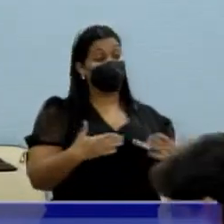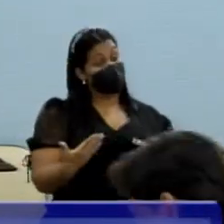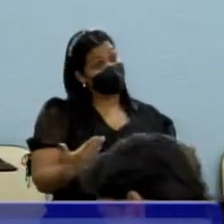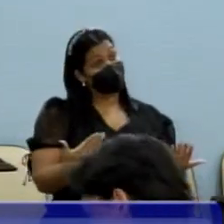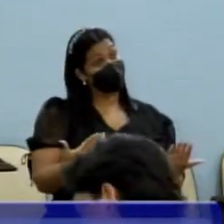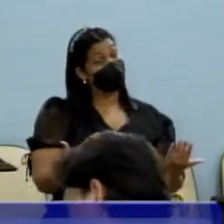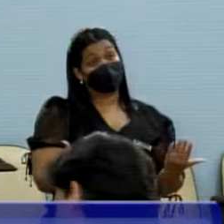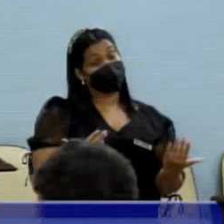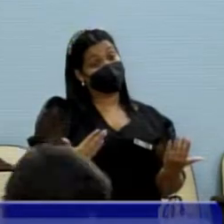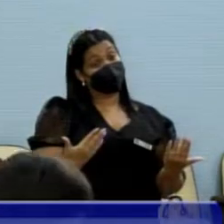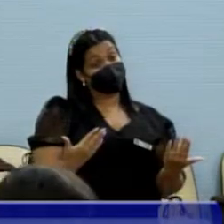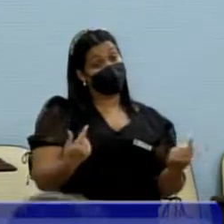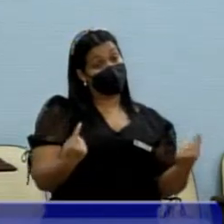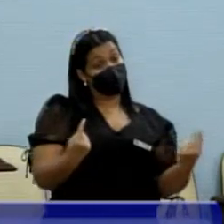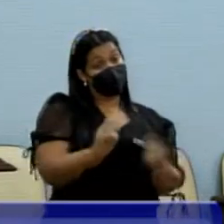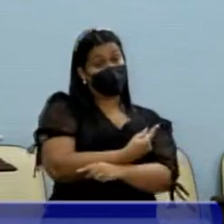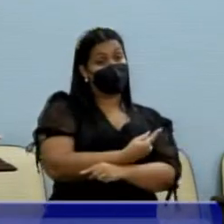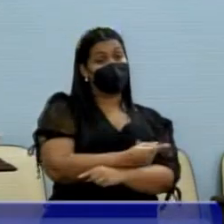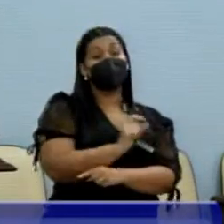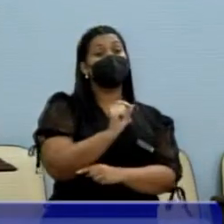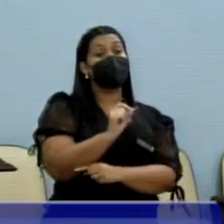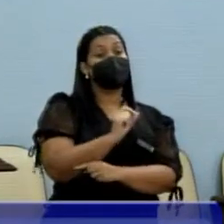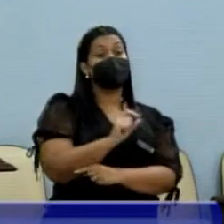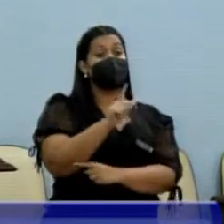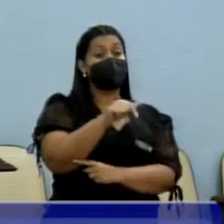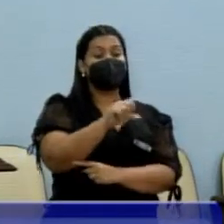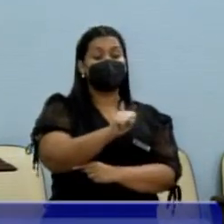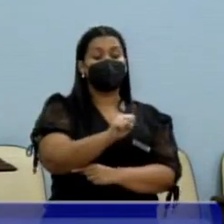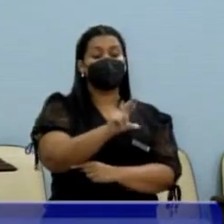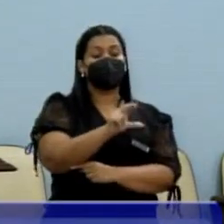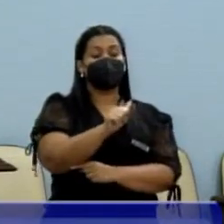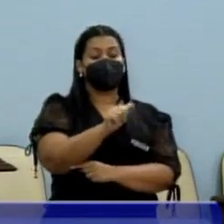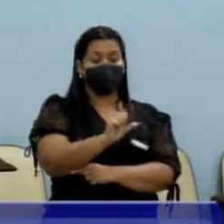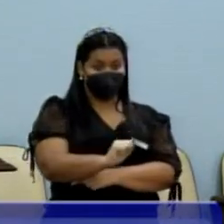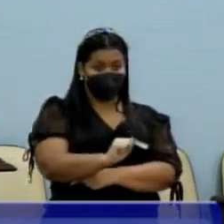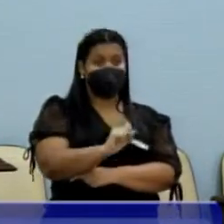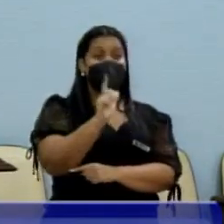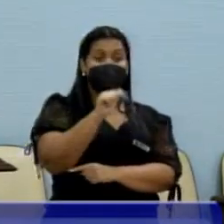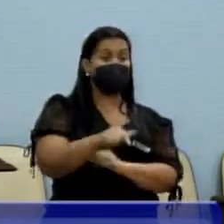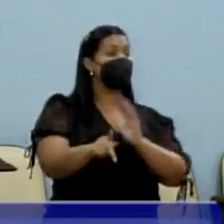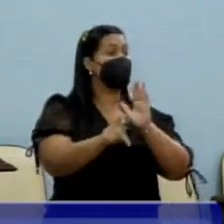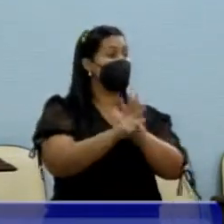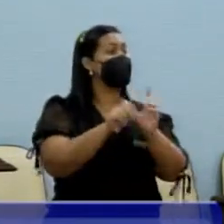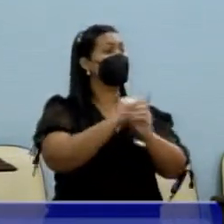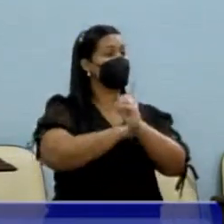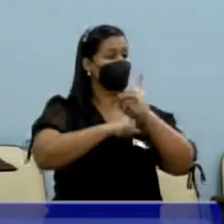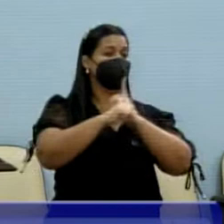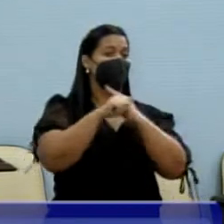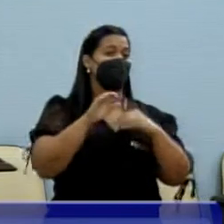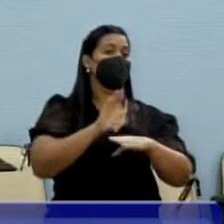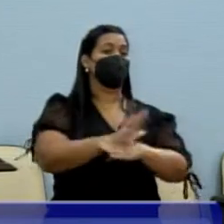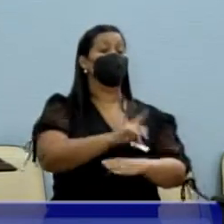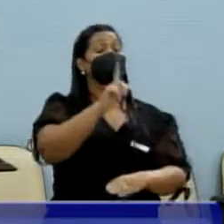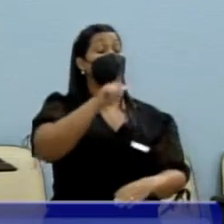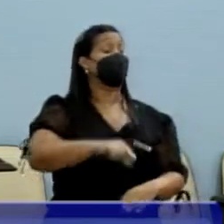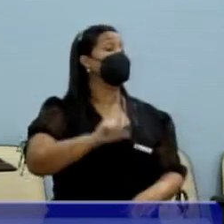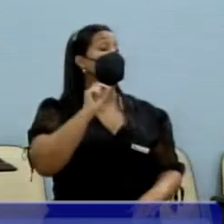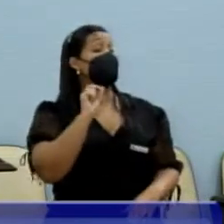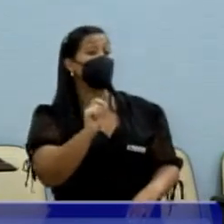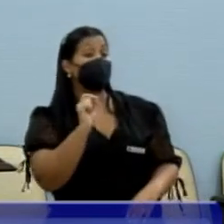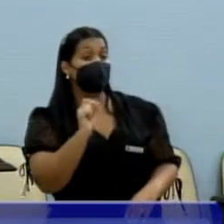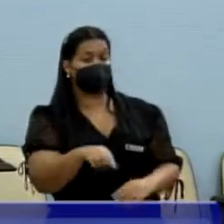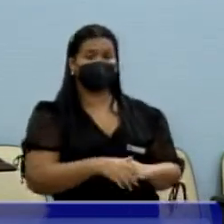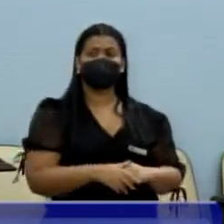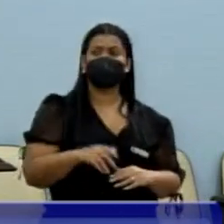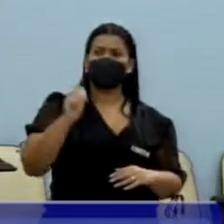que preconiza o SUAS, que é o Sistema Único de Assistência Social. É o Estado cada vez